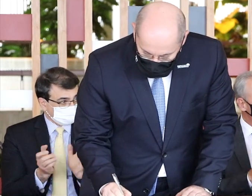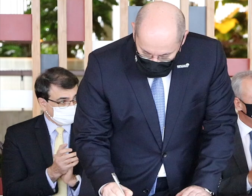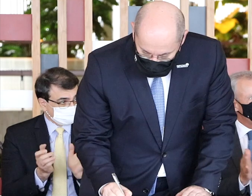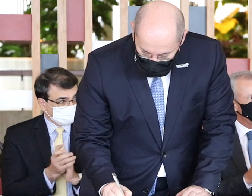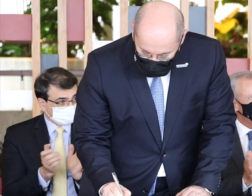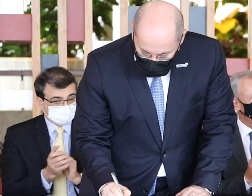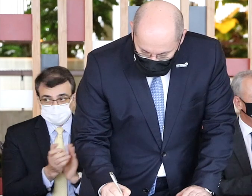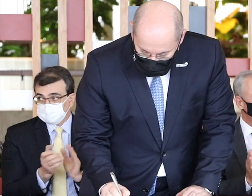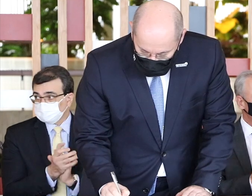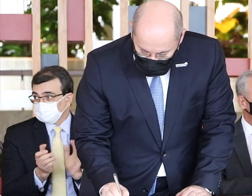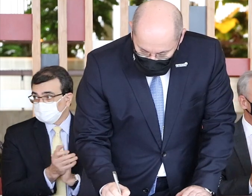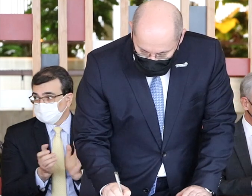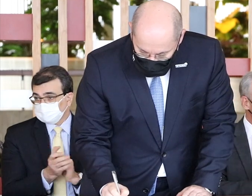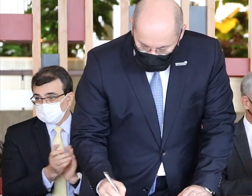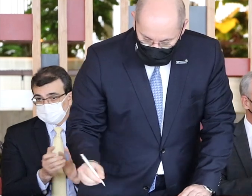Aplausos. Aplausos.